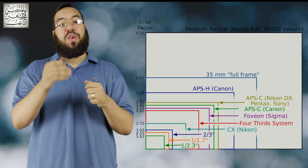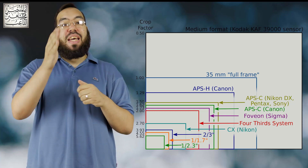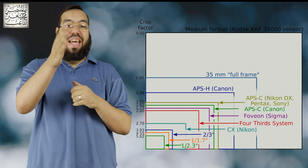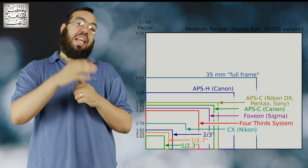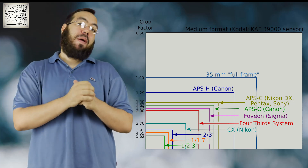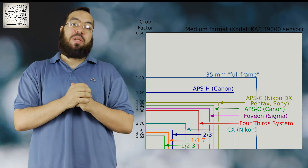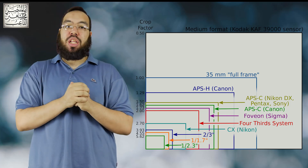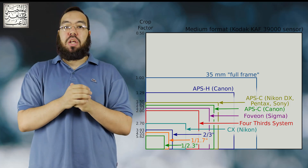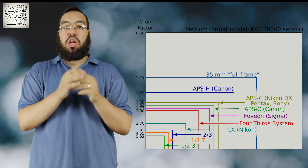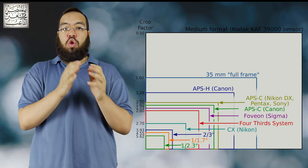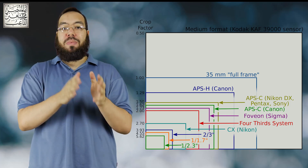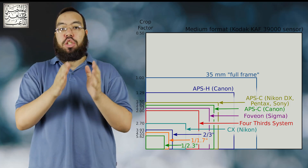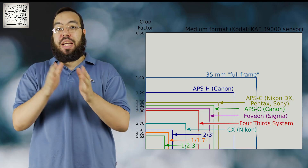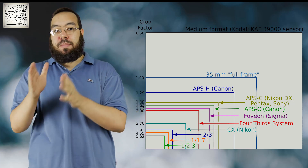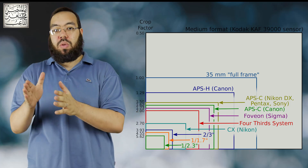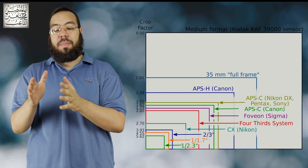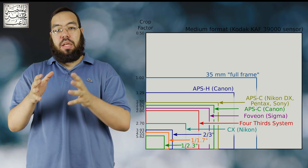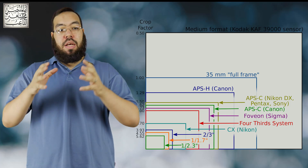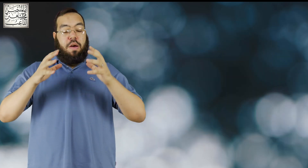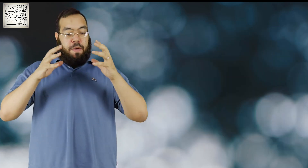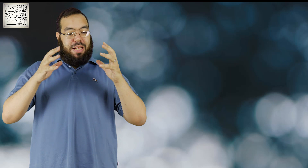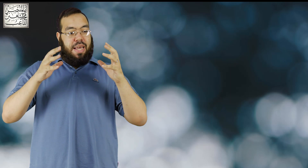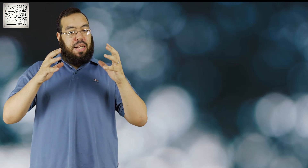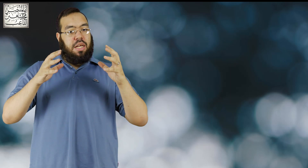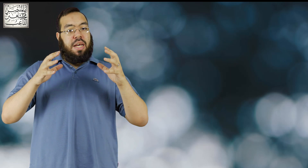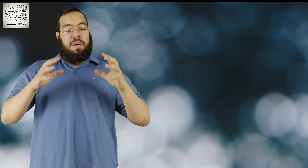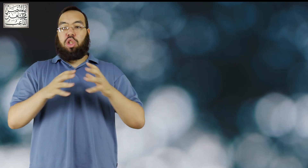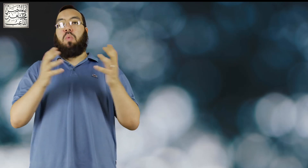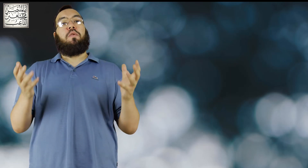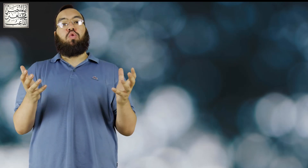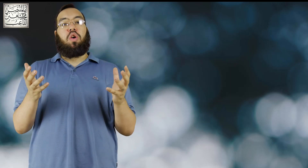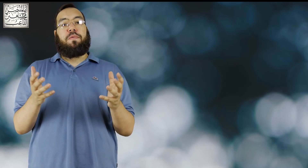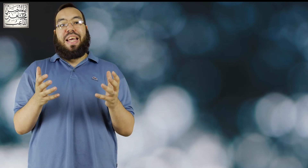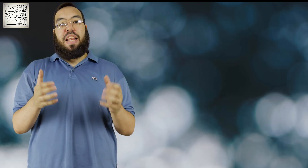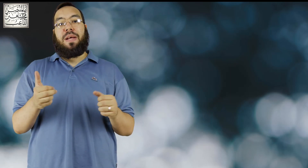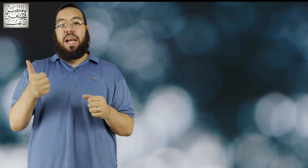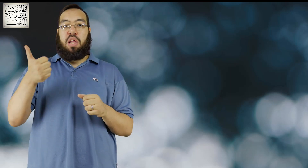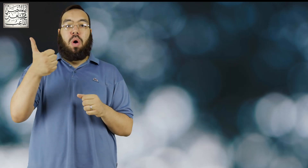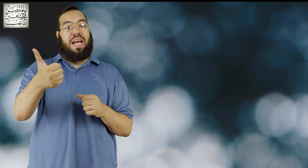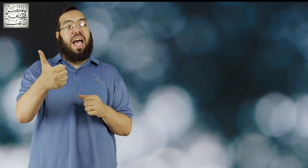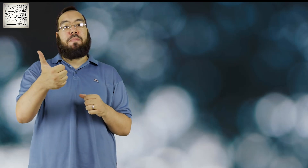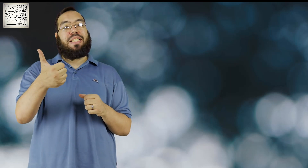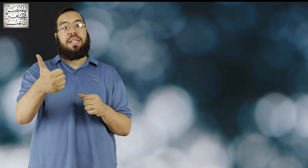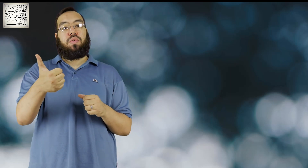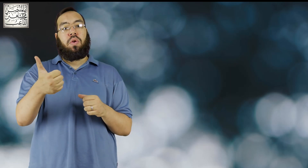غالبا مش هتختار اللوميكس جي 85 فبالتالي مصور الفوتوغرافيا غالبا هيدور على حجم السنسور